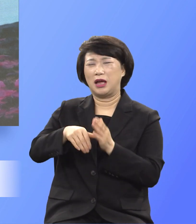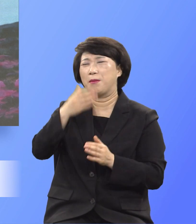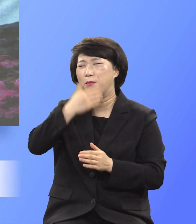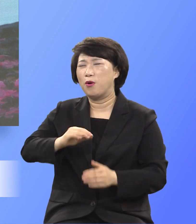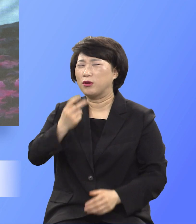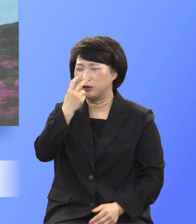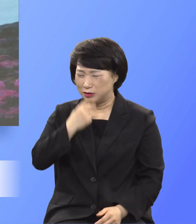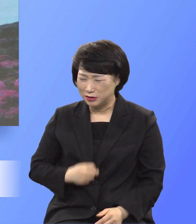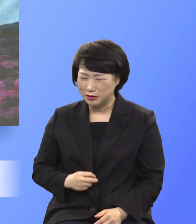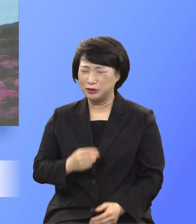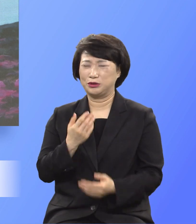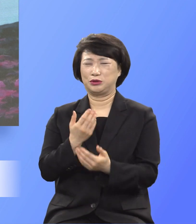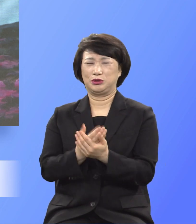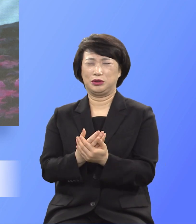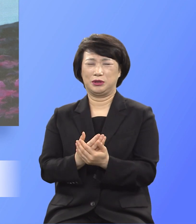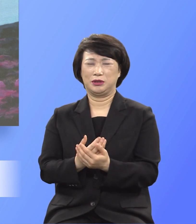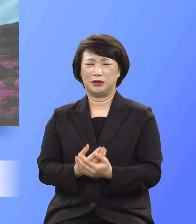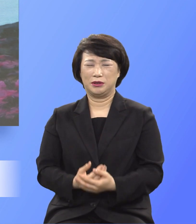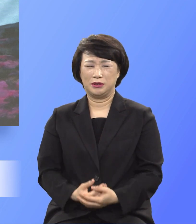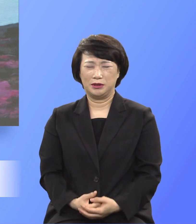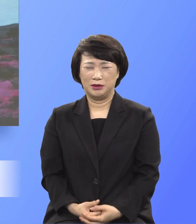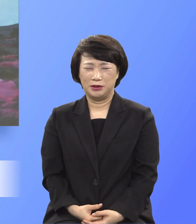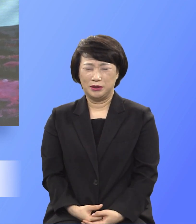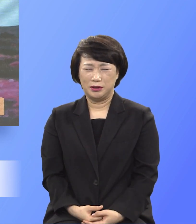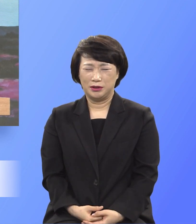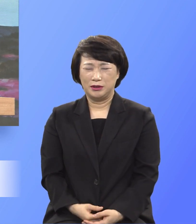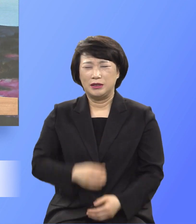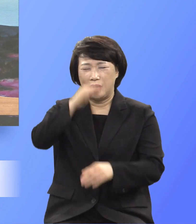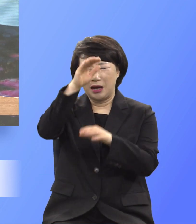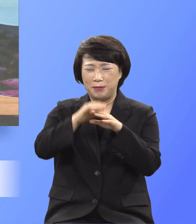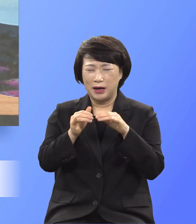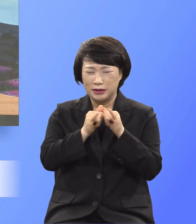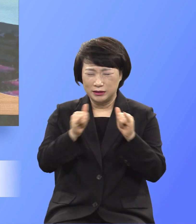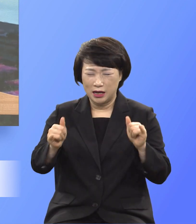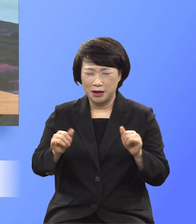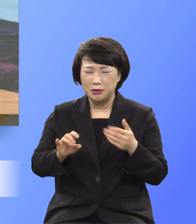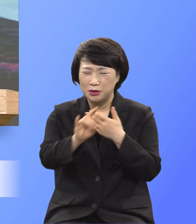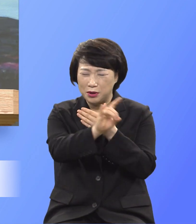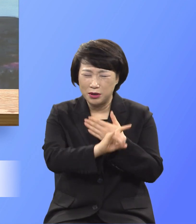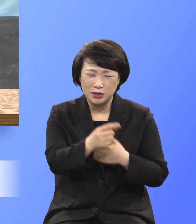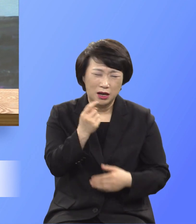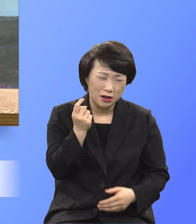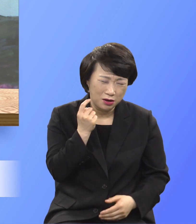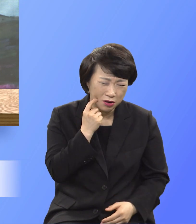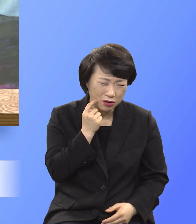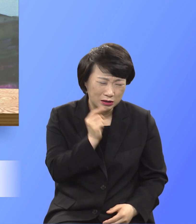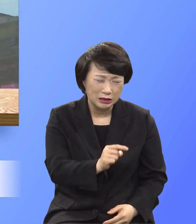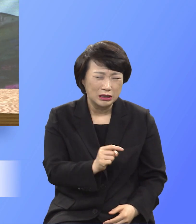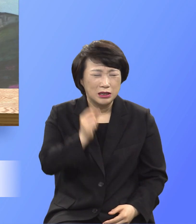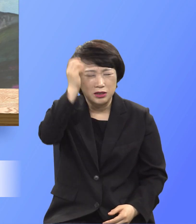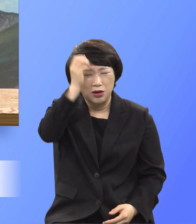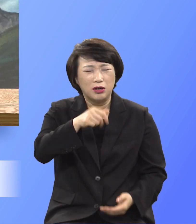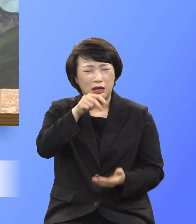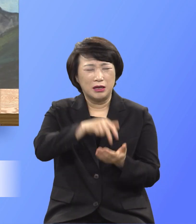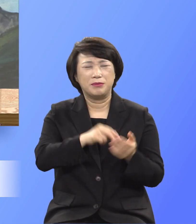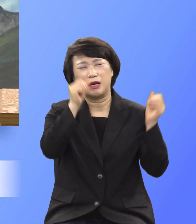도와주시옵소서 예배자의 예식과 가식은 영적으로 망신스러운